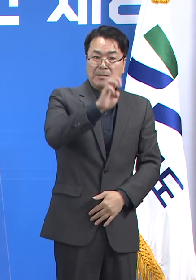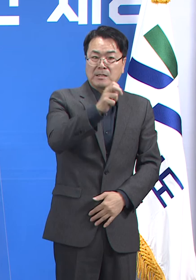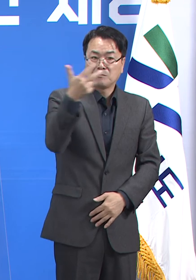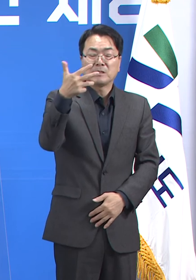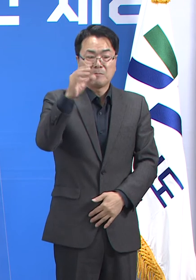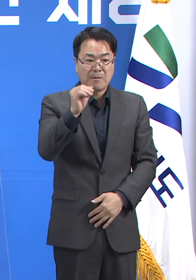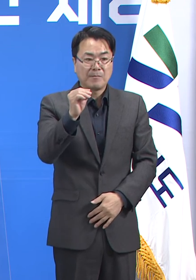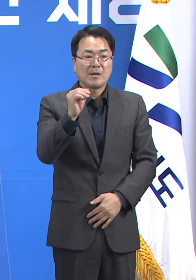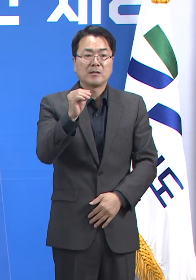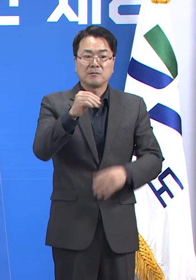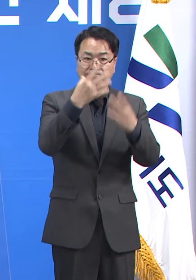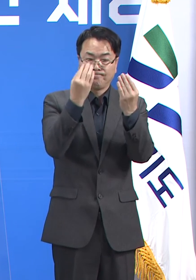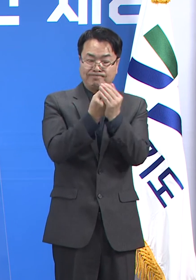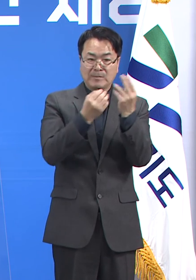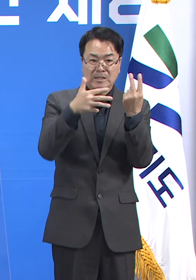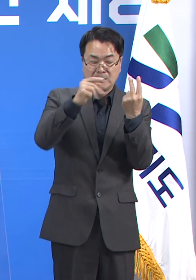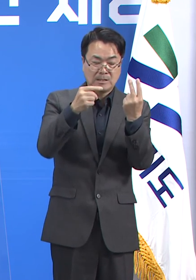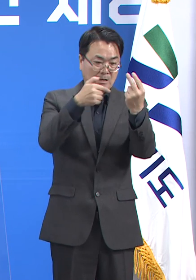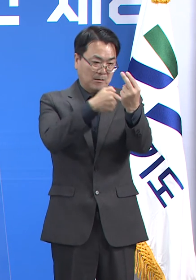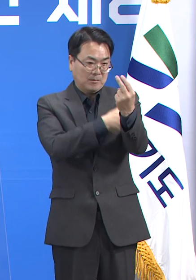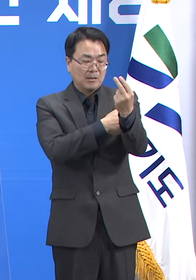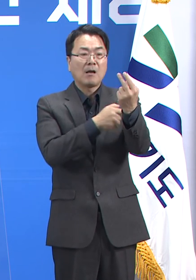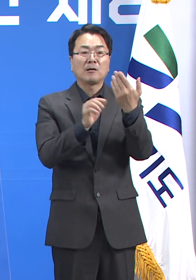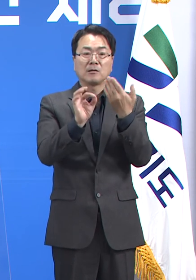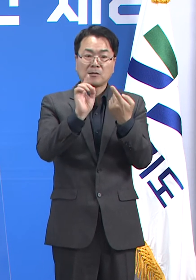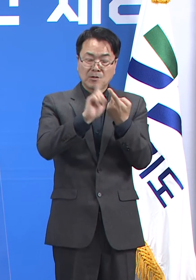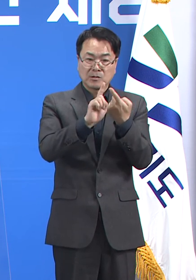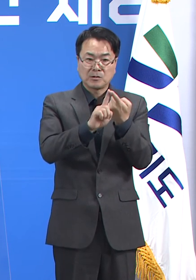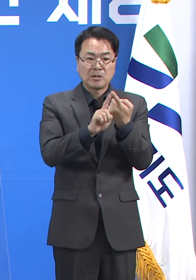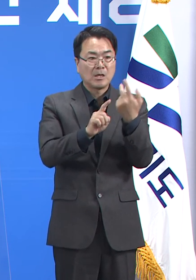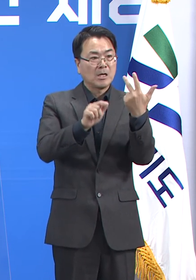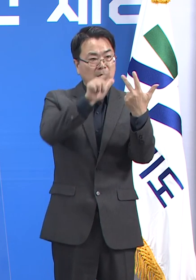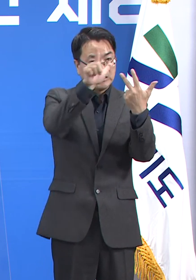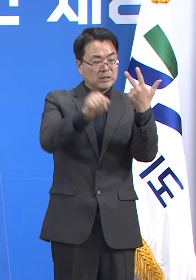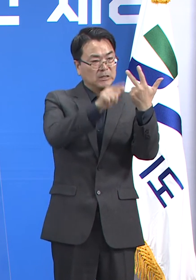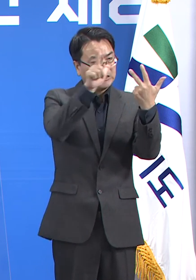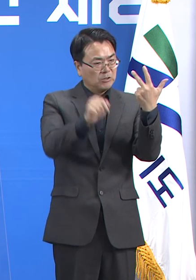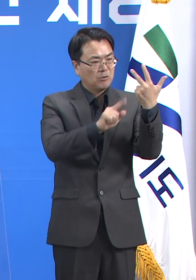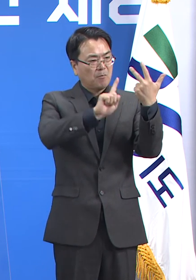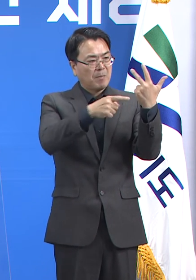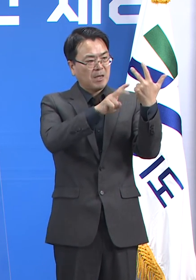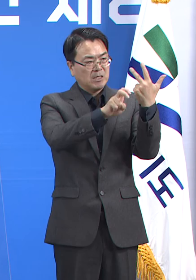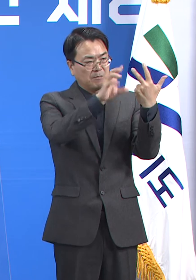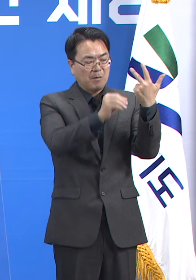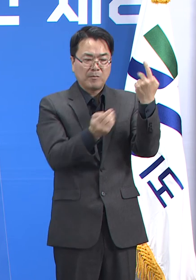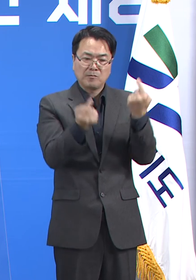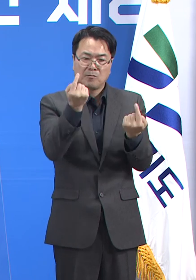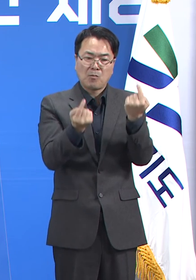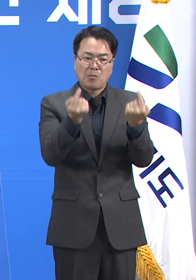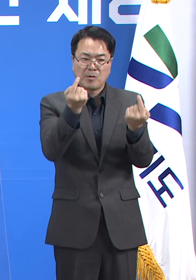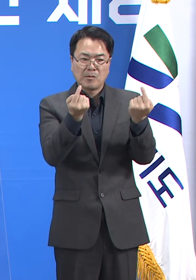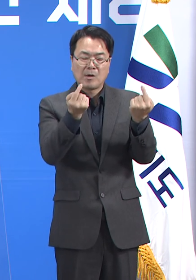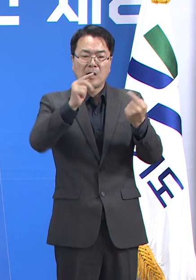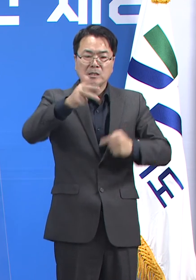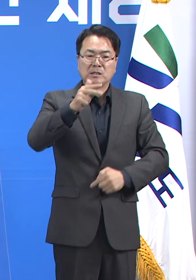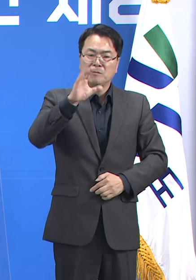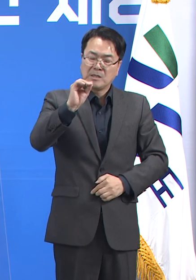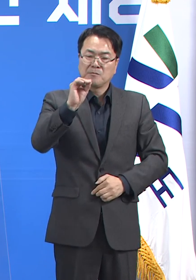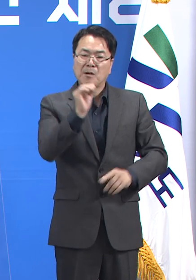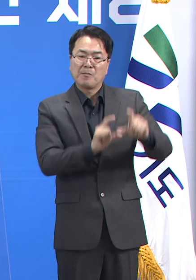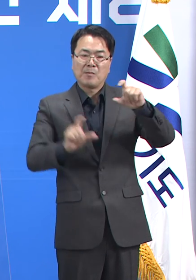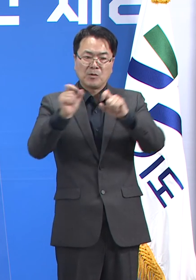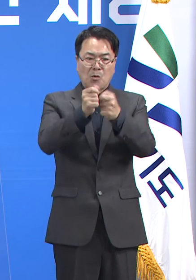63.7%입니다. 이는 지난 7월 1주차 120만 명 대비 727만 명 증가한 수치이며